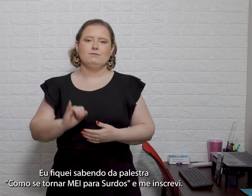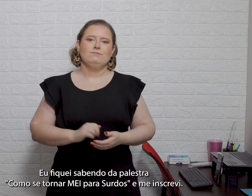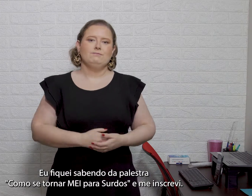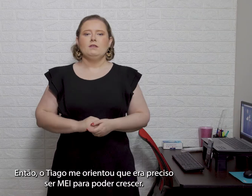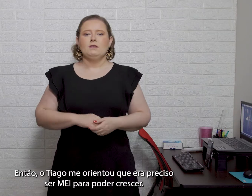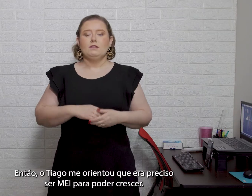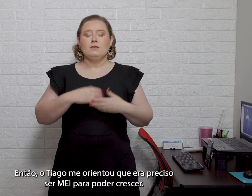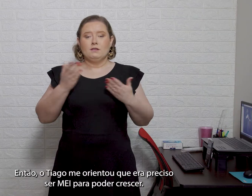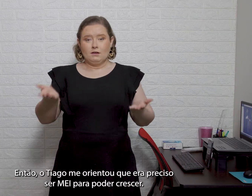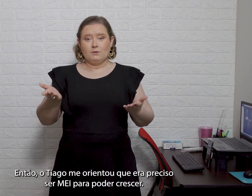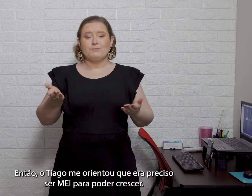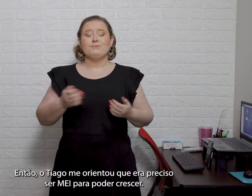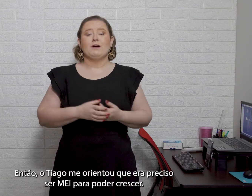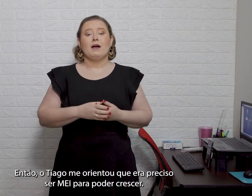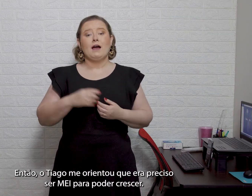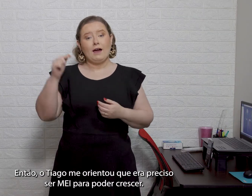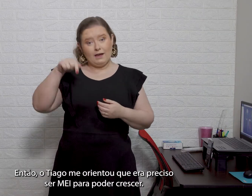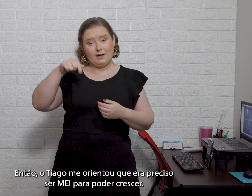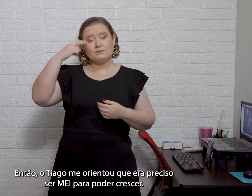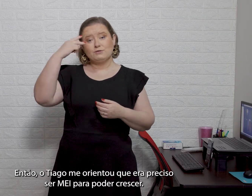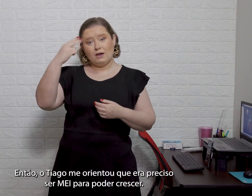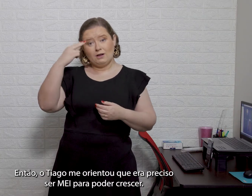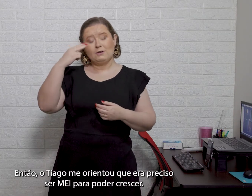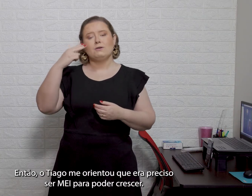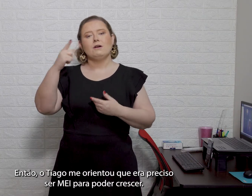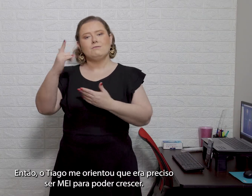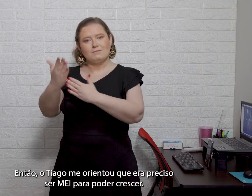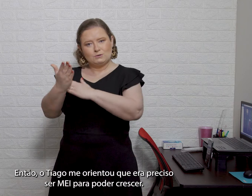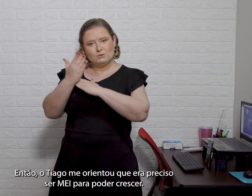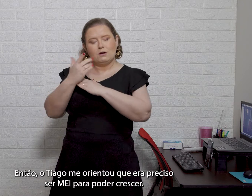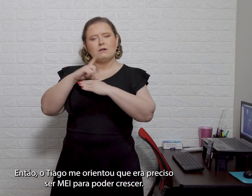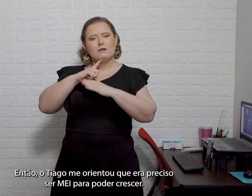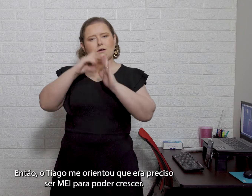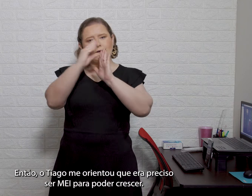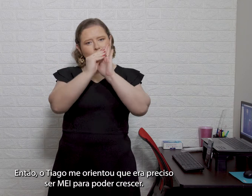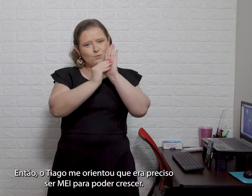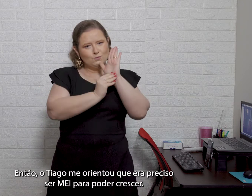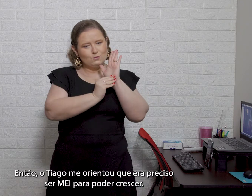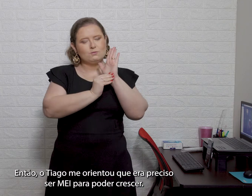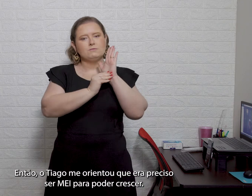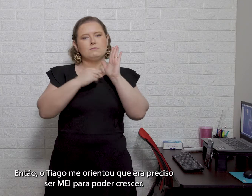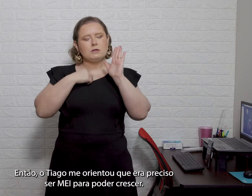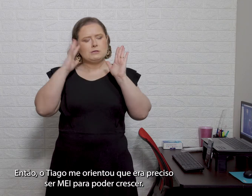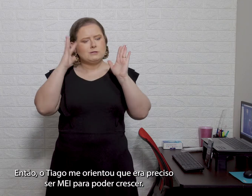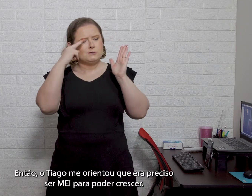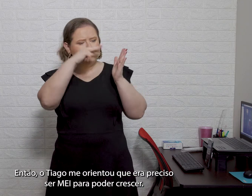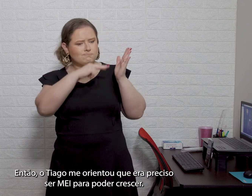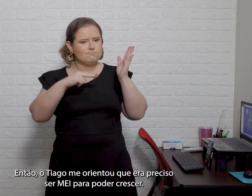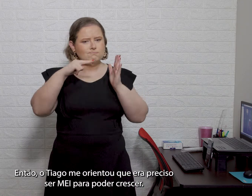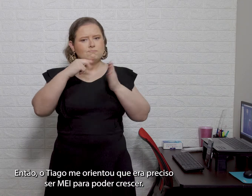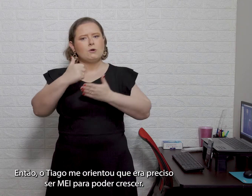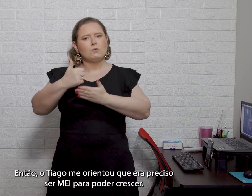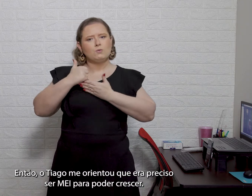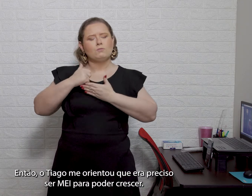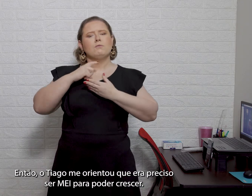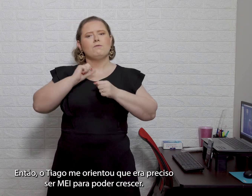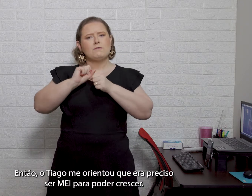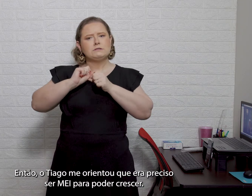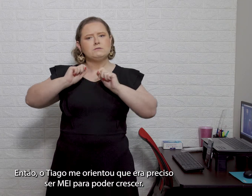Então, o Tiago me orientou que era preciso ser